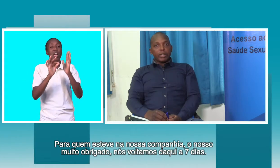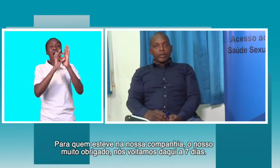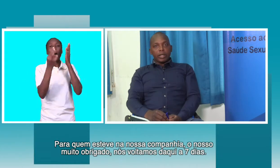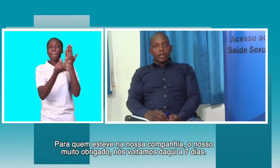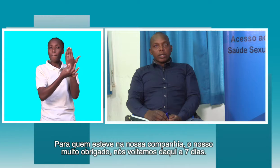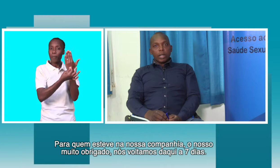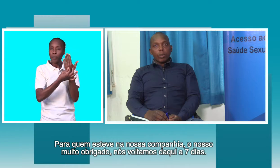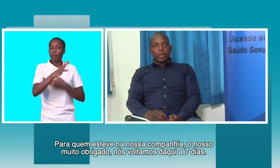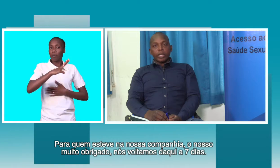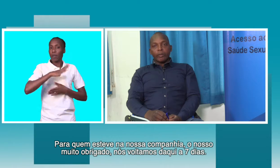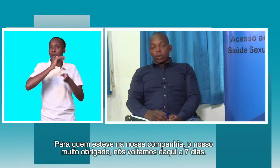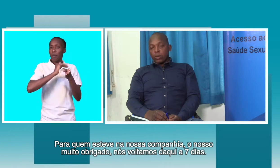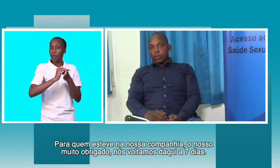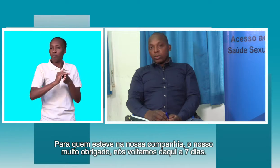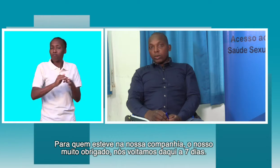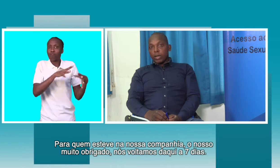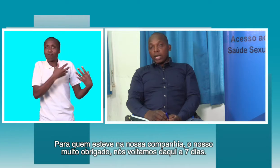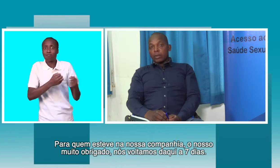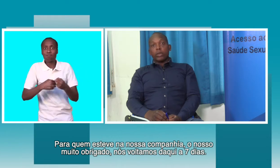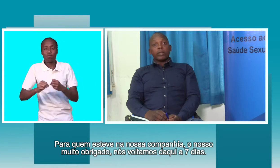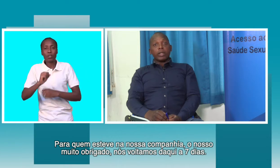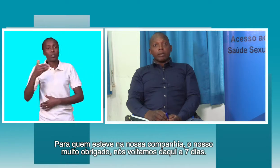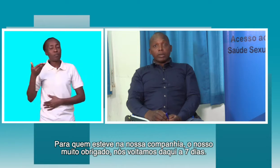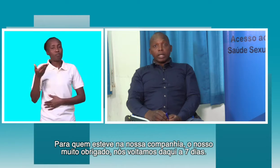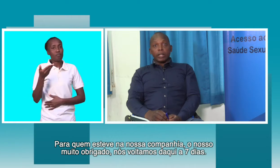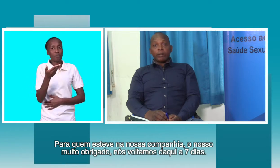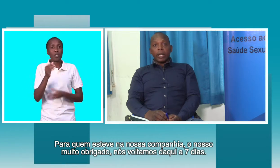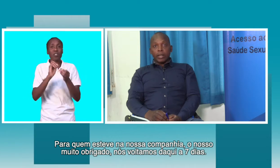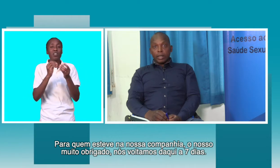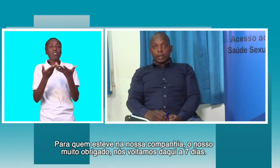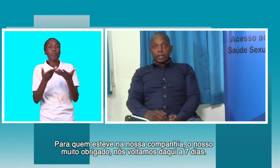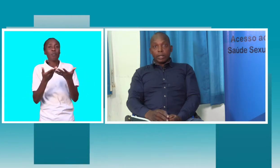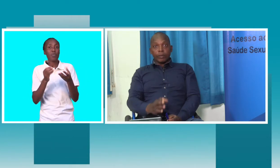que esteve a nossa companhia, o nosso muito obrigado. Nós voltávamos daqui a sete dias.